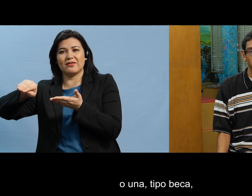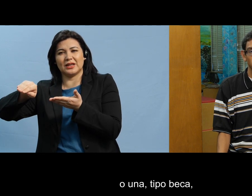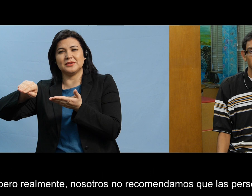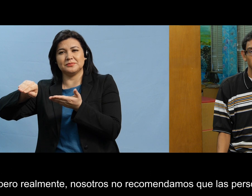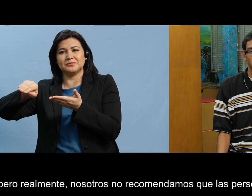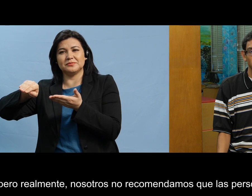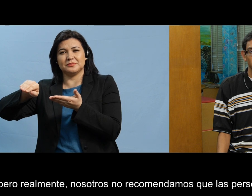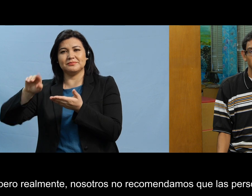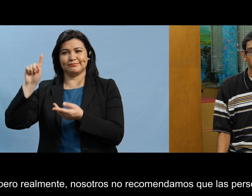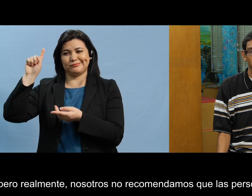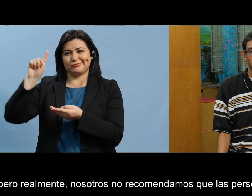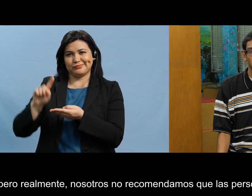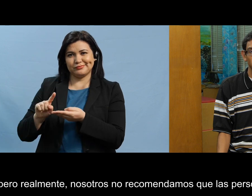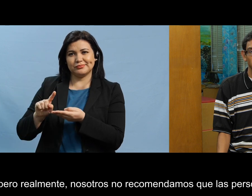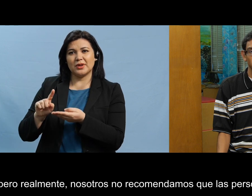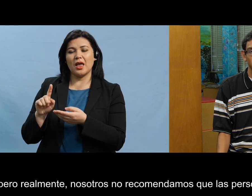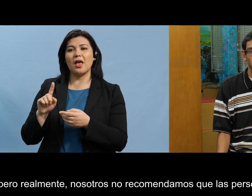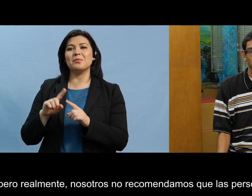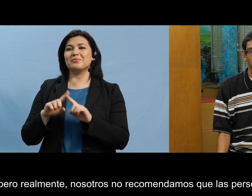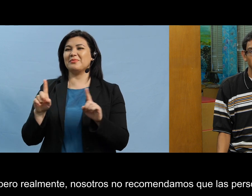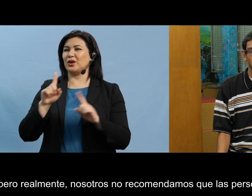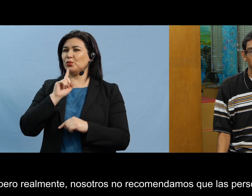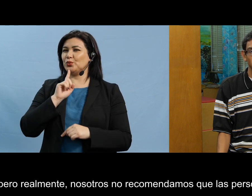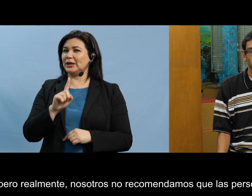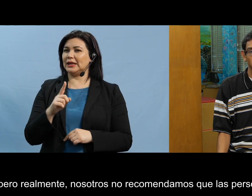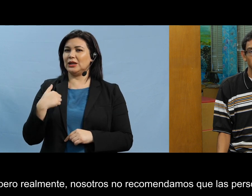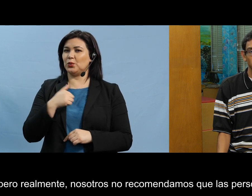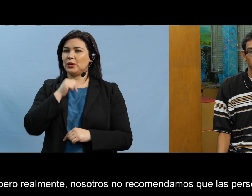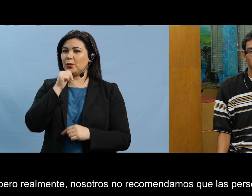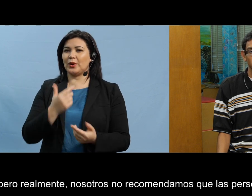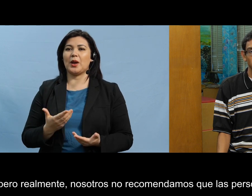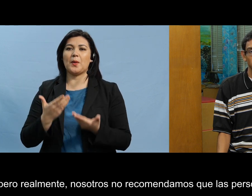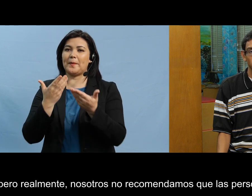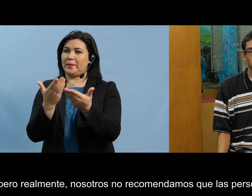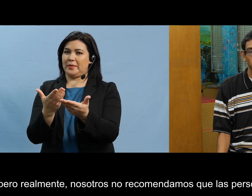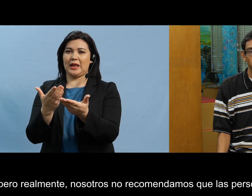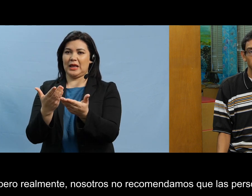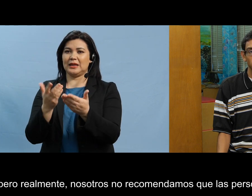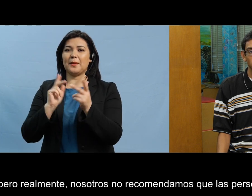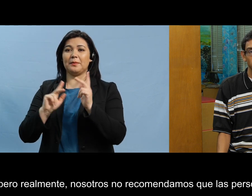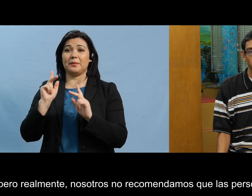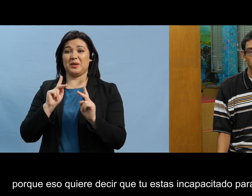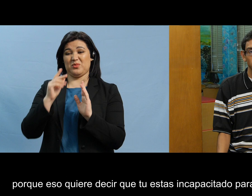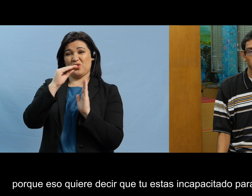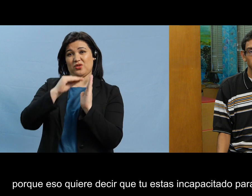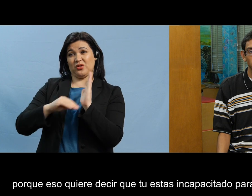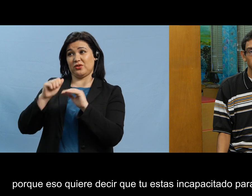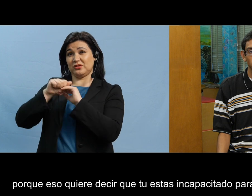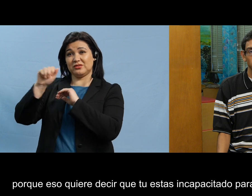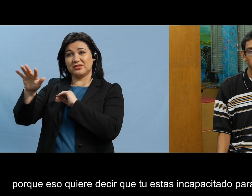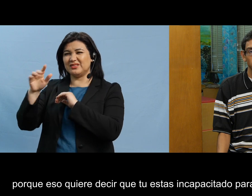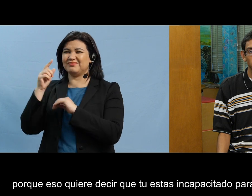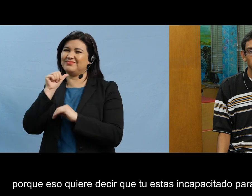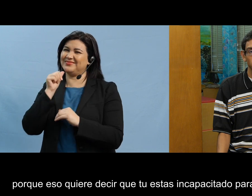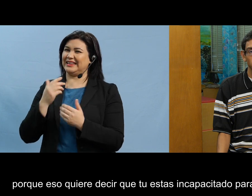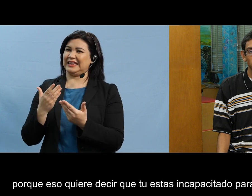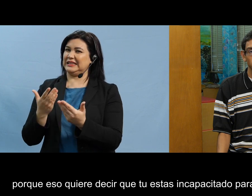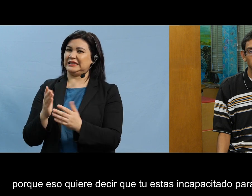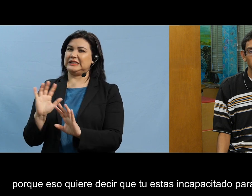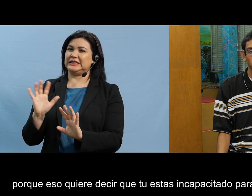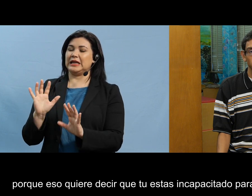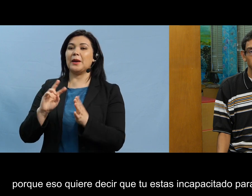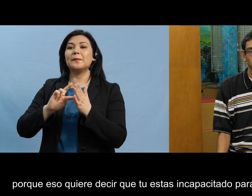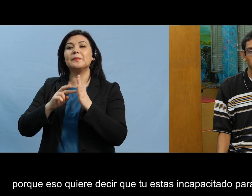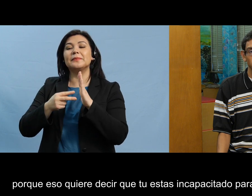beca pero realmente nosotros no recomendamos que las personas la llenen porque eso quiere decir que tú estás